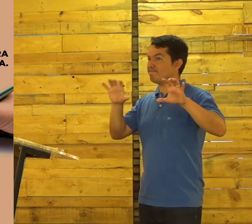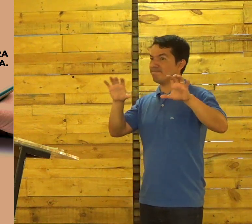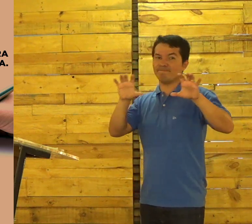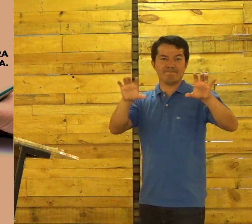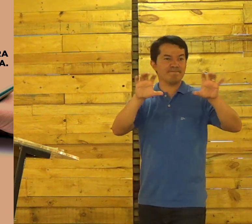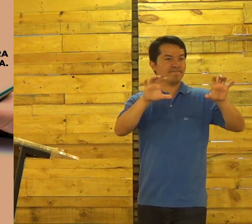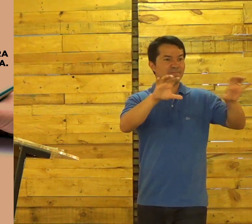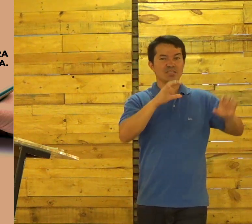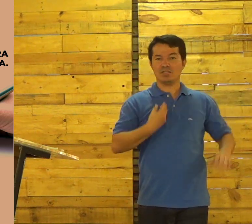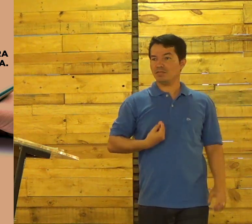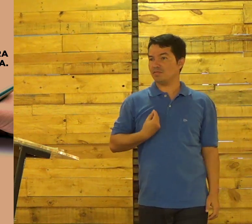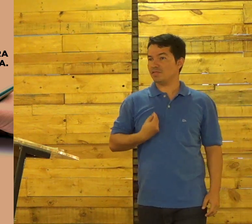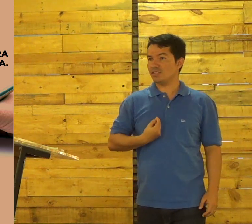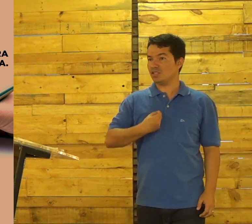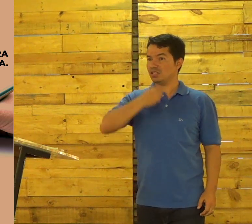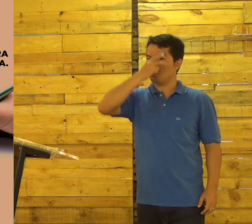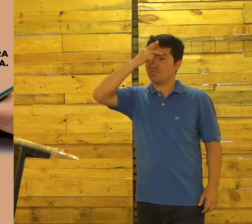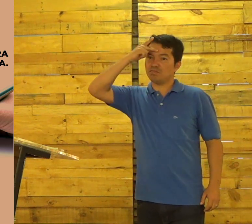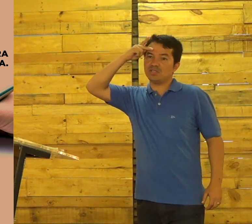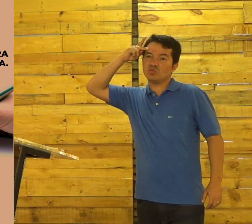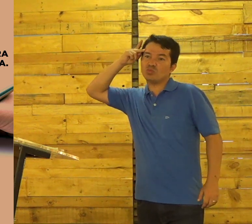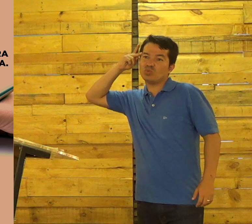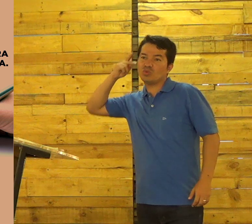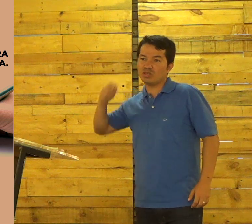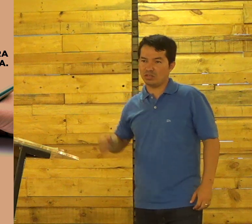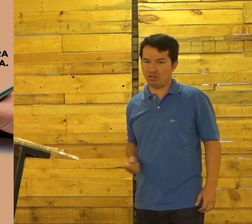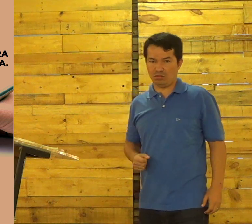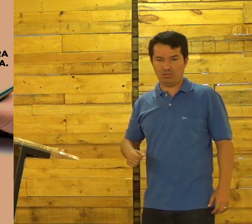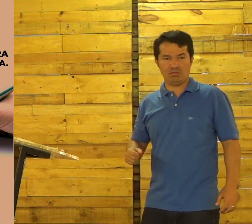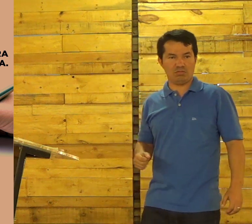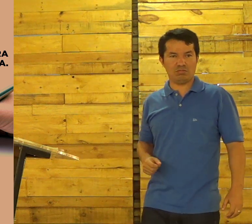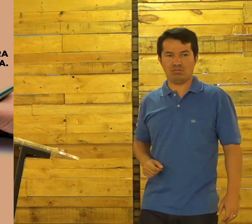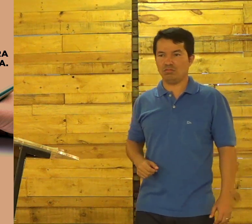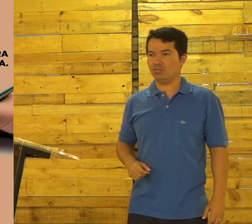Jesus Jesus quer Jesus eu influencie A vida das pessoas